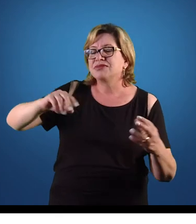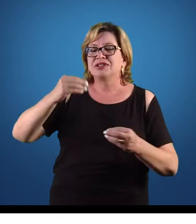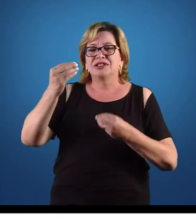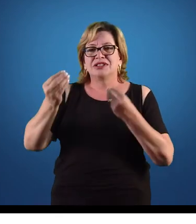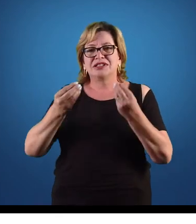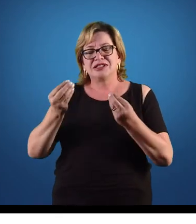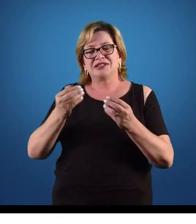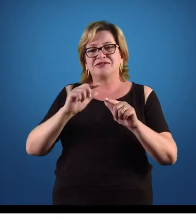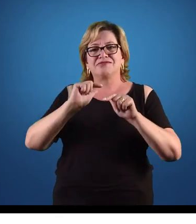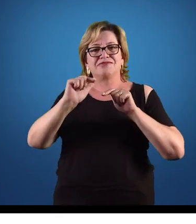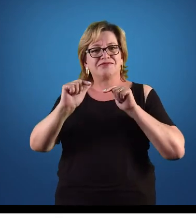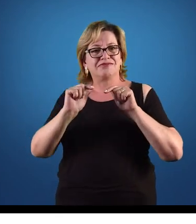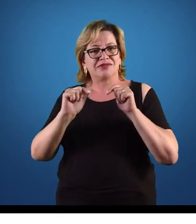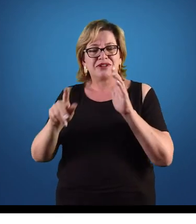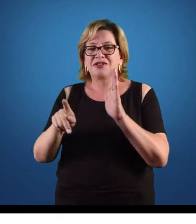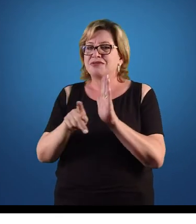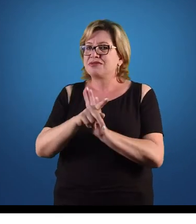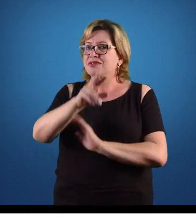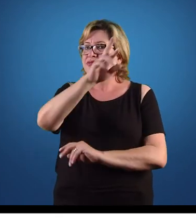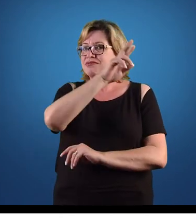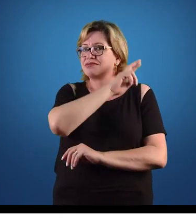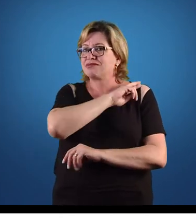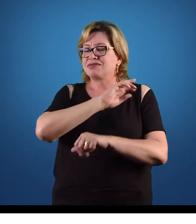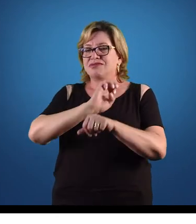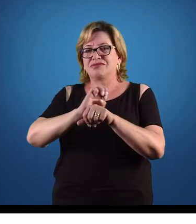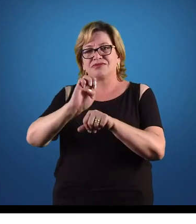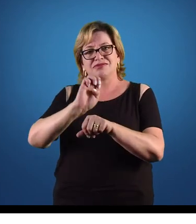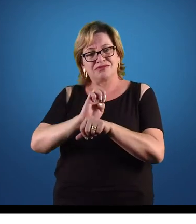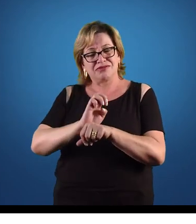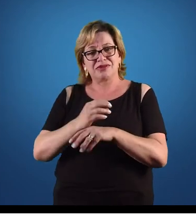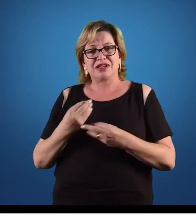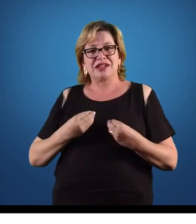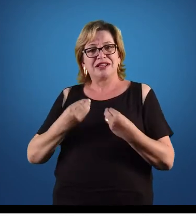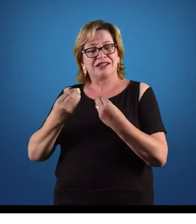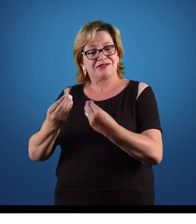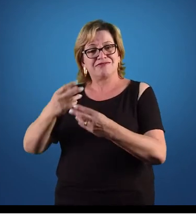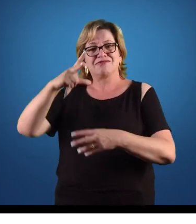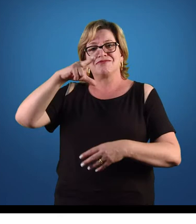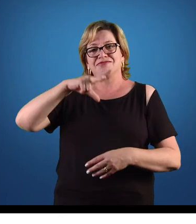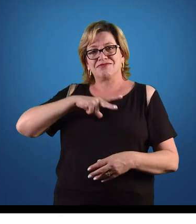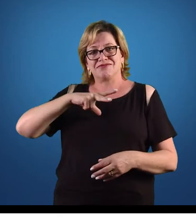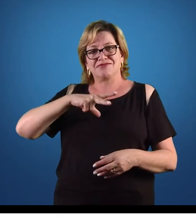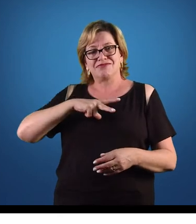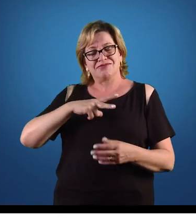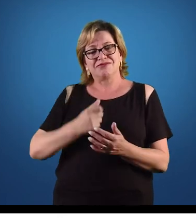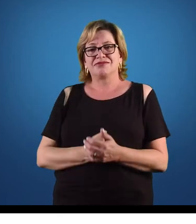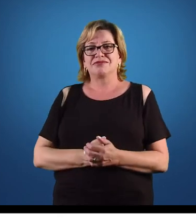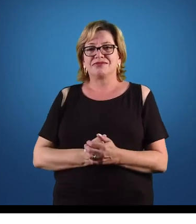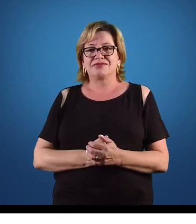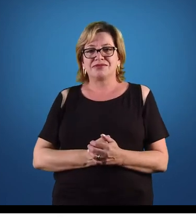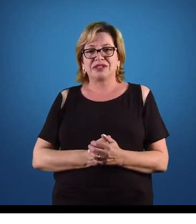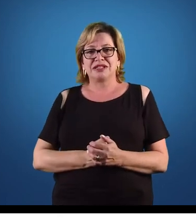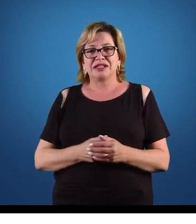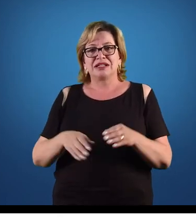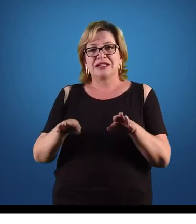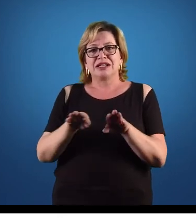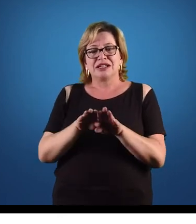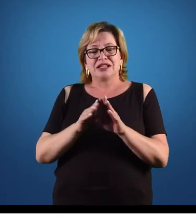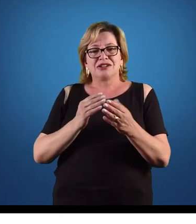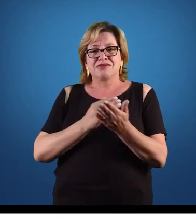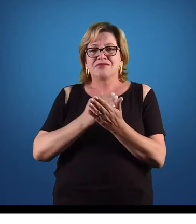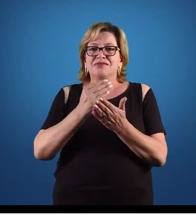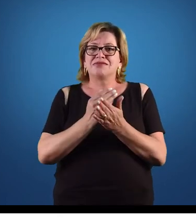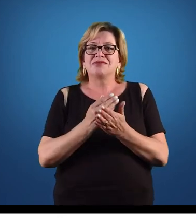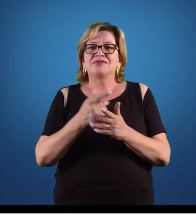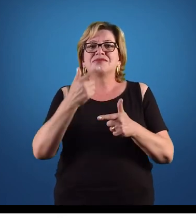serviços que estavam a cargo do Estado para a iniciativa privada. E aí vem uma questão.